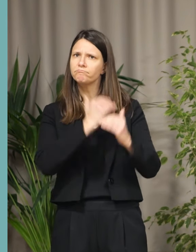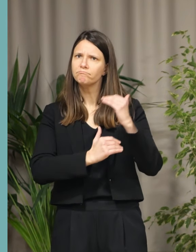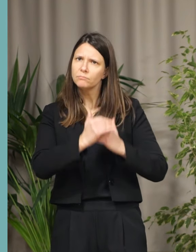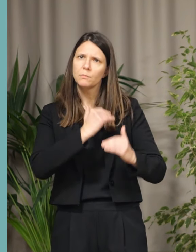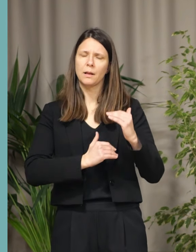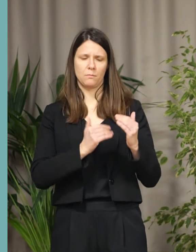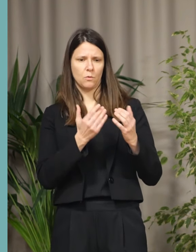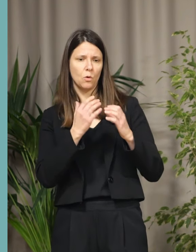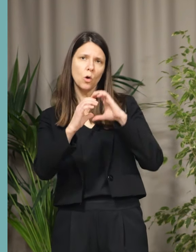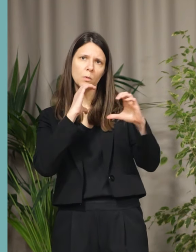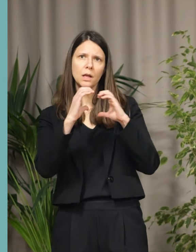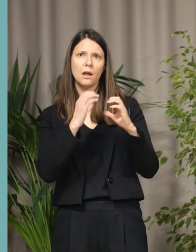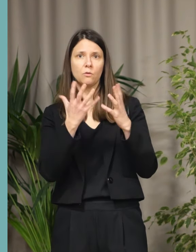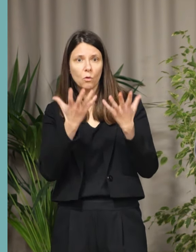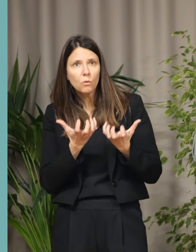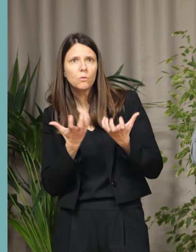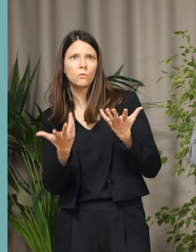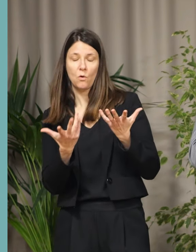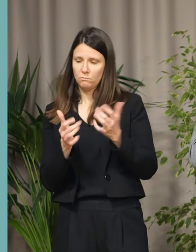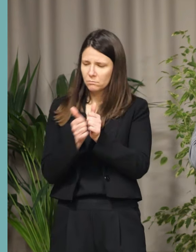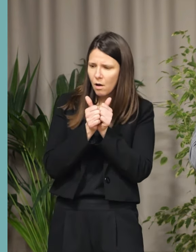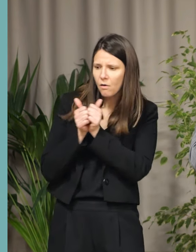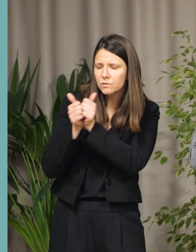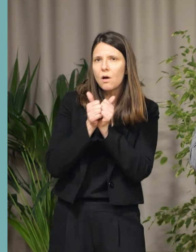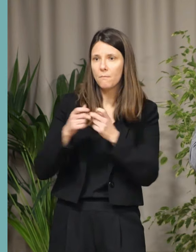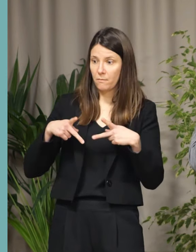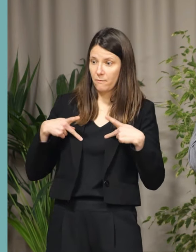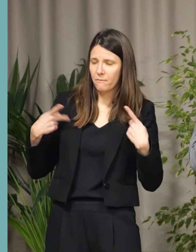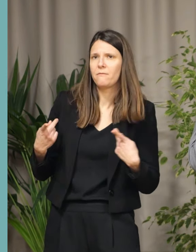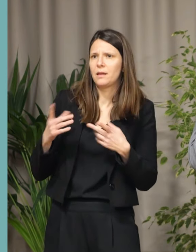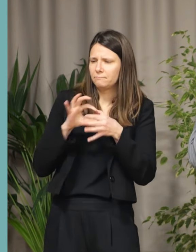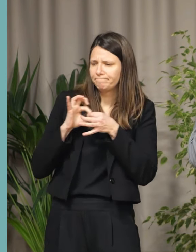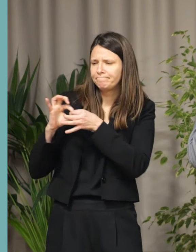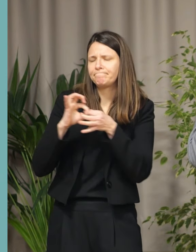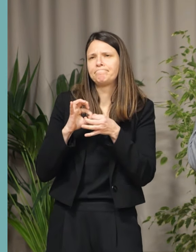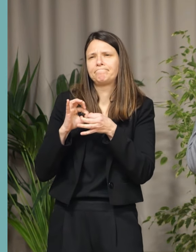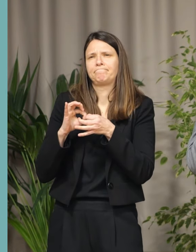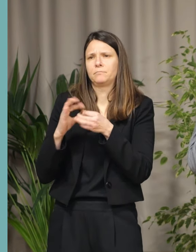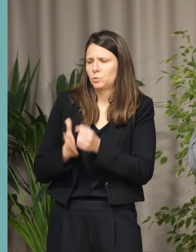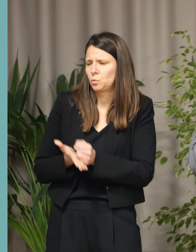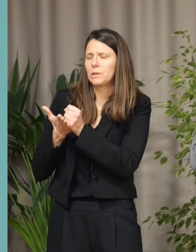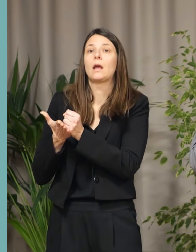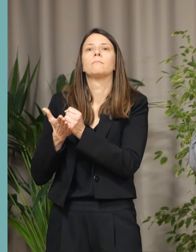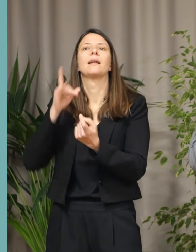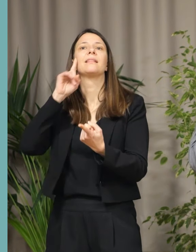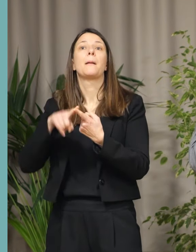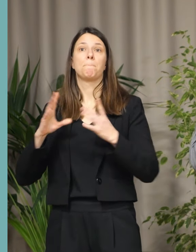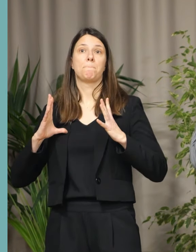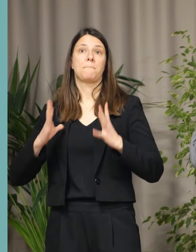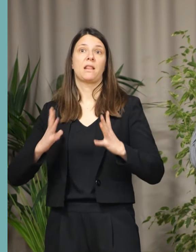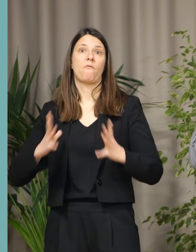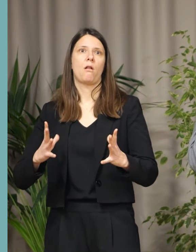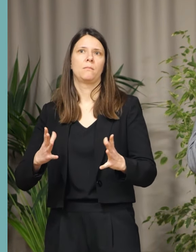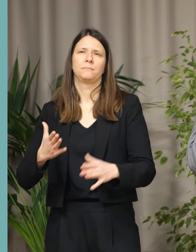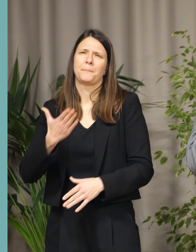le vivant ensemble, la fraternité, l'aide et le partage. Je veux parler du bénévolat. Un